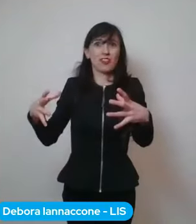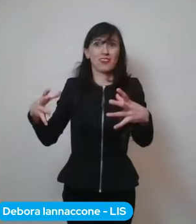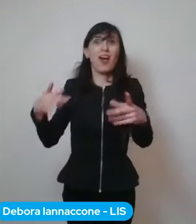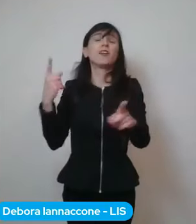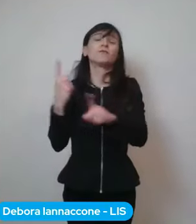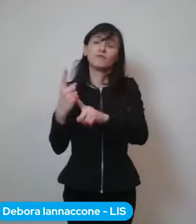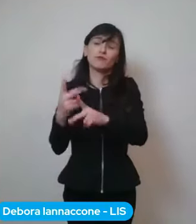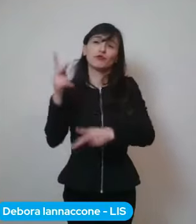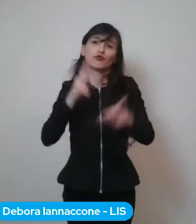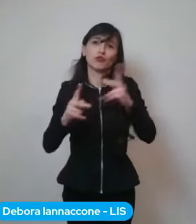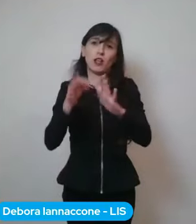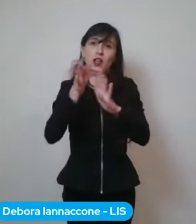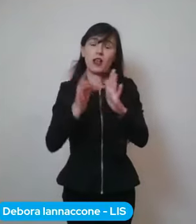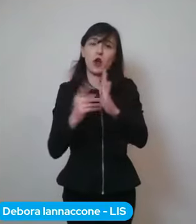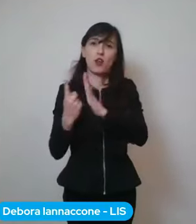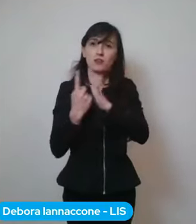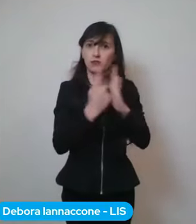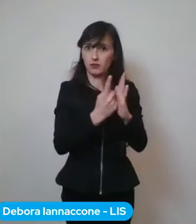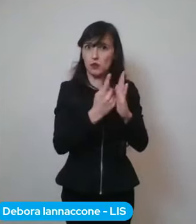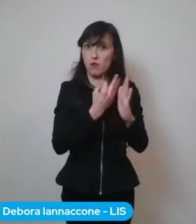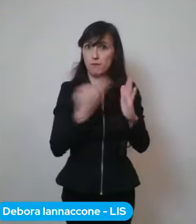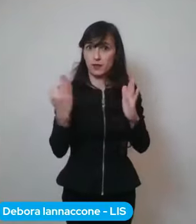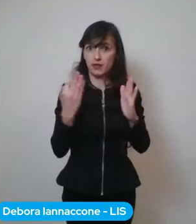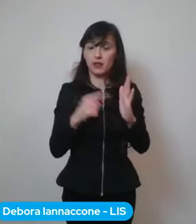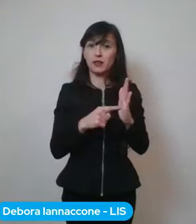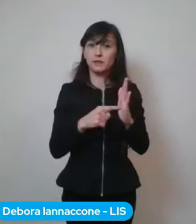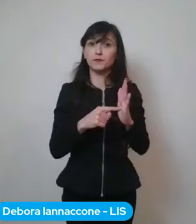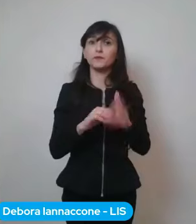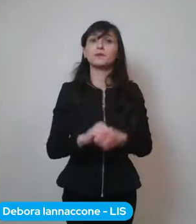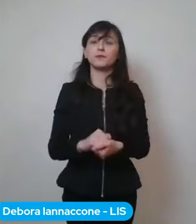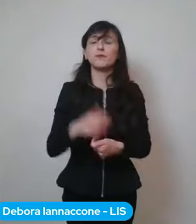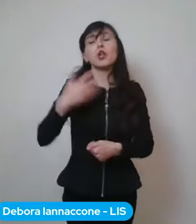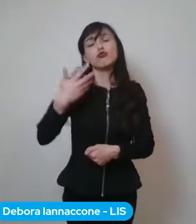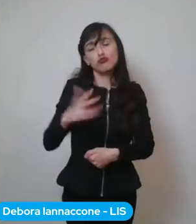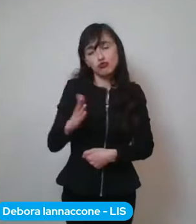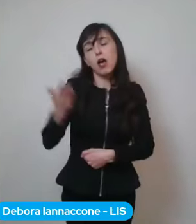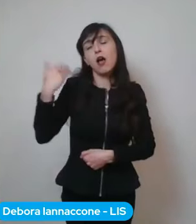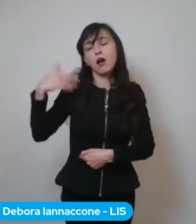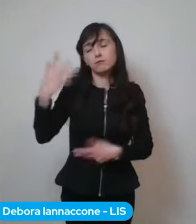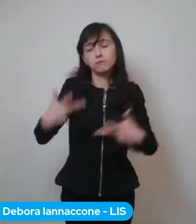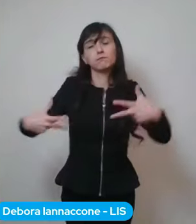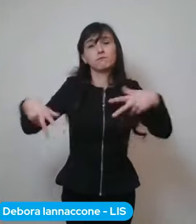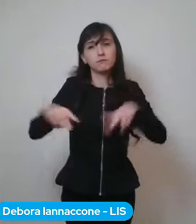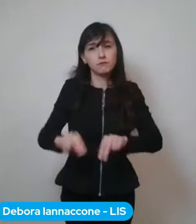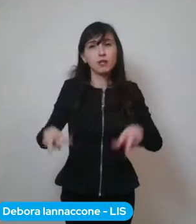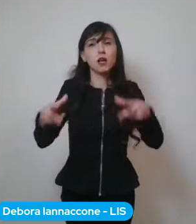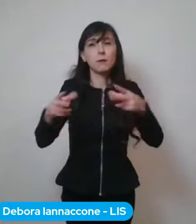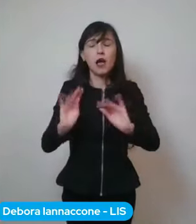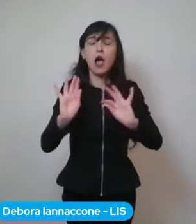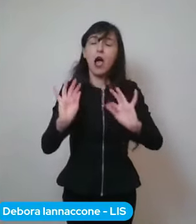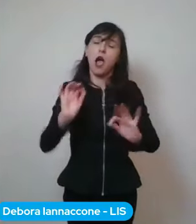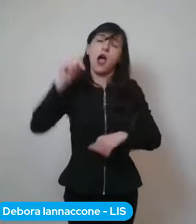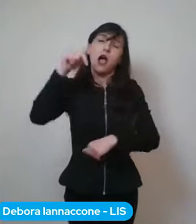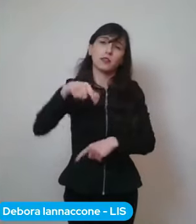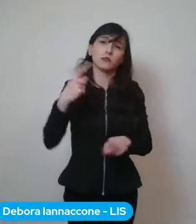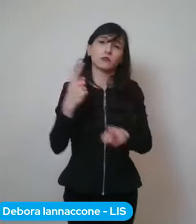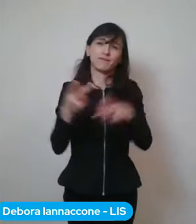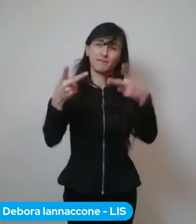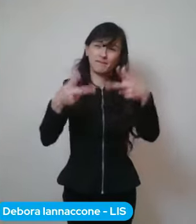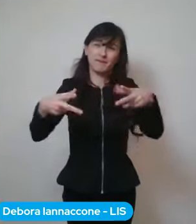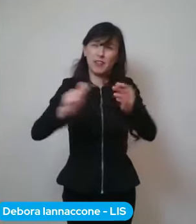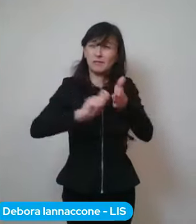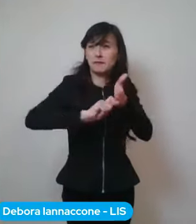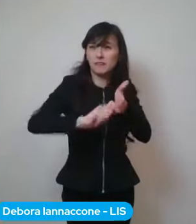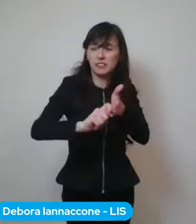queste regole che eh ci è stato detto già altre volte ma questa volta diciamoci in maniera ancora più ferma e più forte.